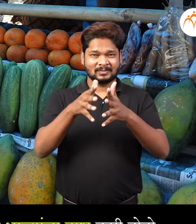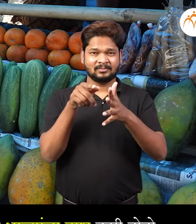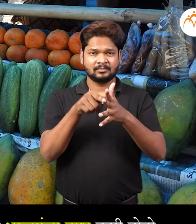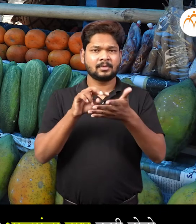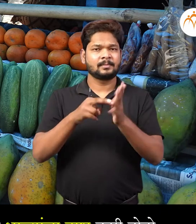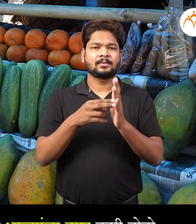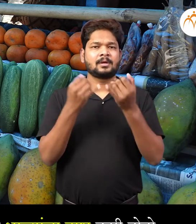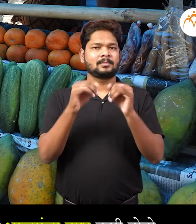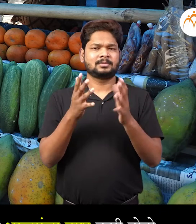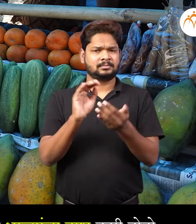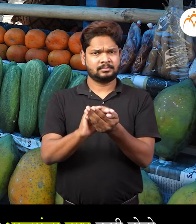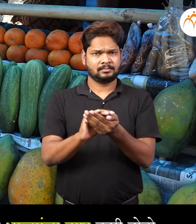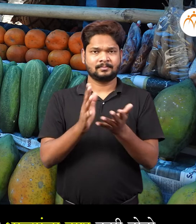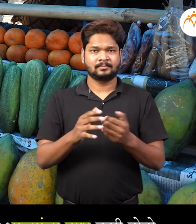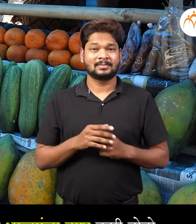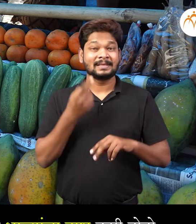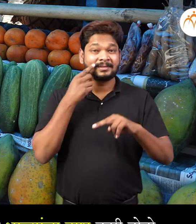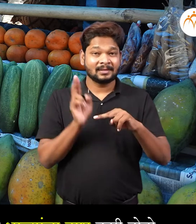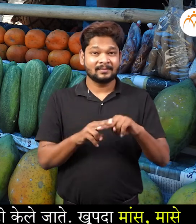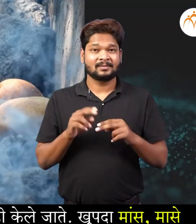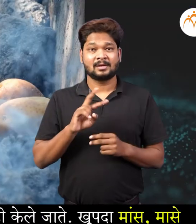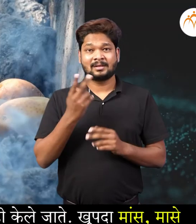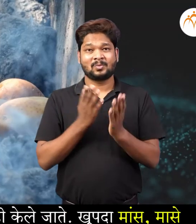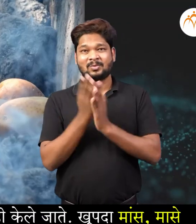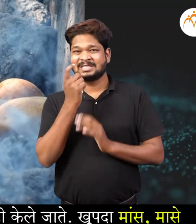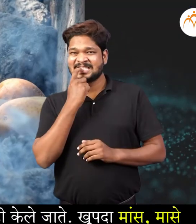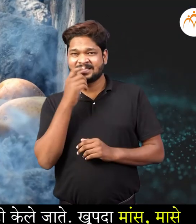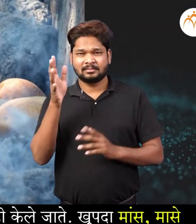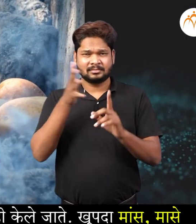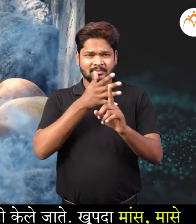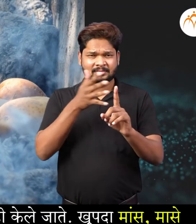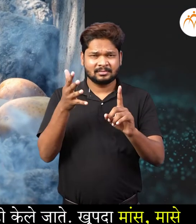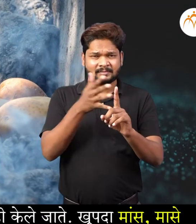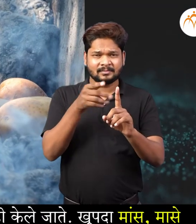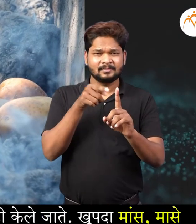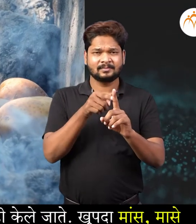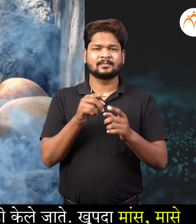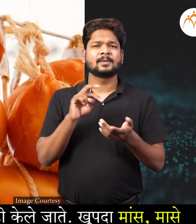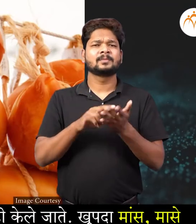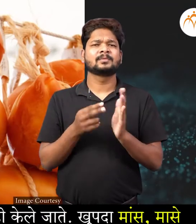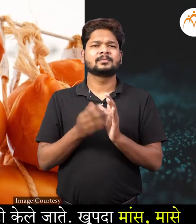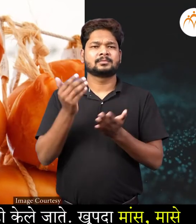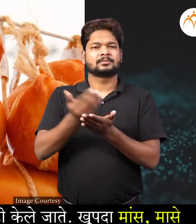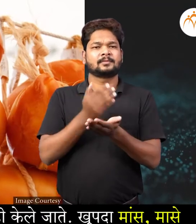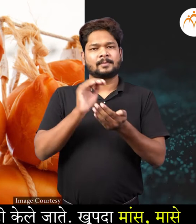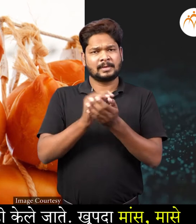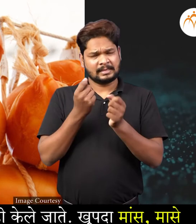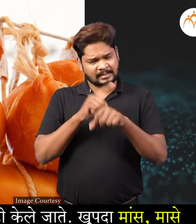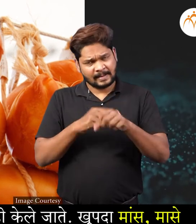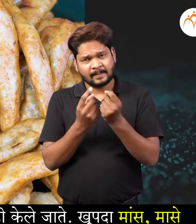होते तसेज भाजांचा नाश कमी होतो धुरी करण या पद्धती इत अन्न सवरक्षित ही केले जाते